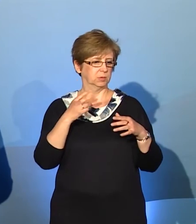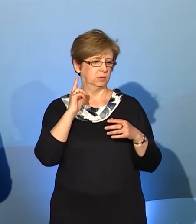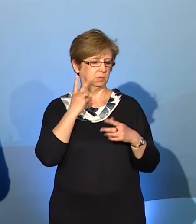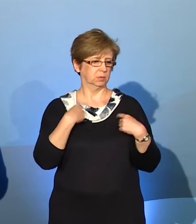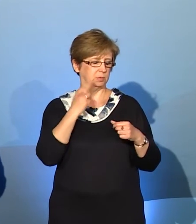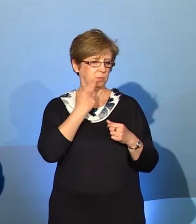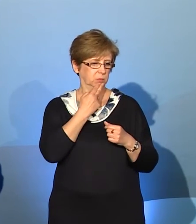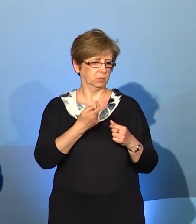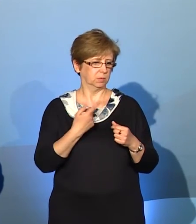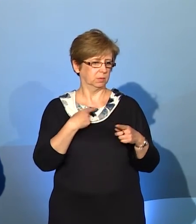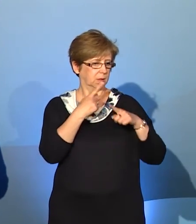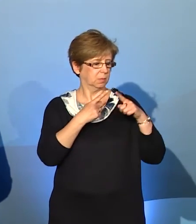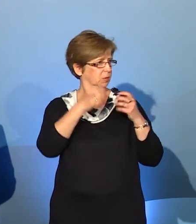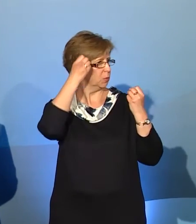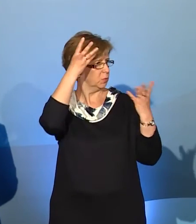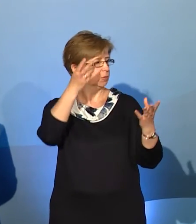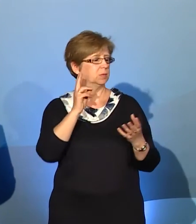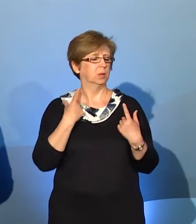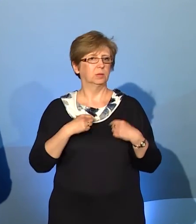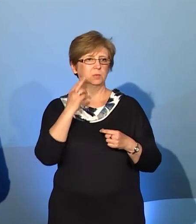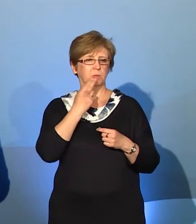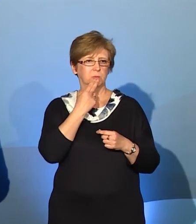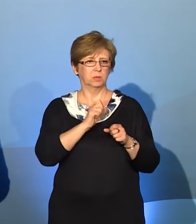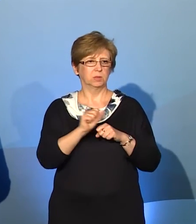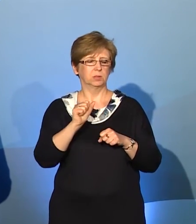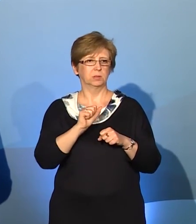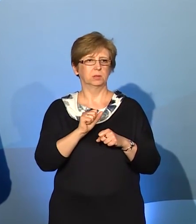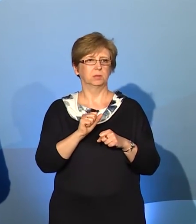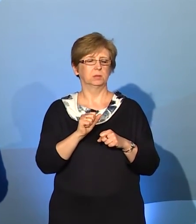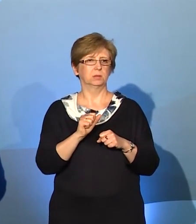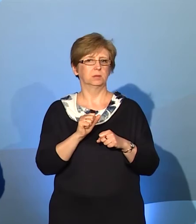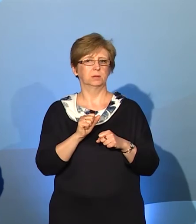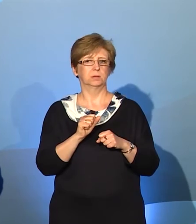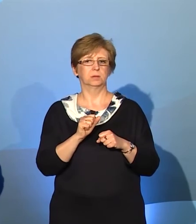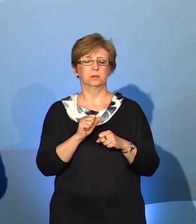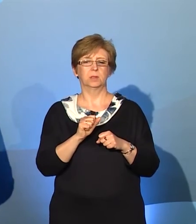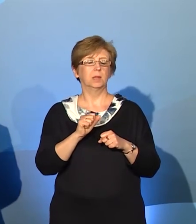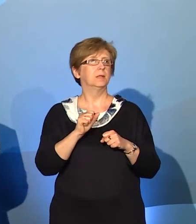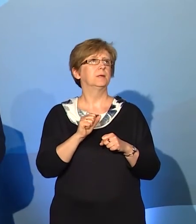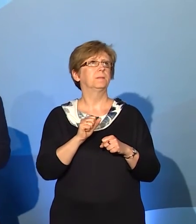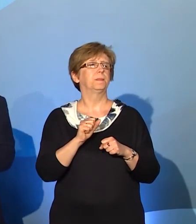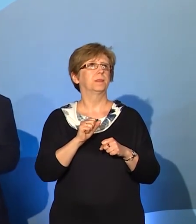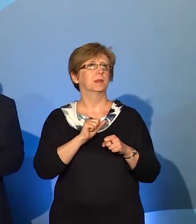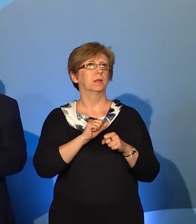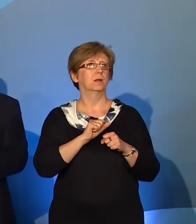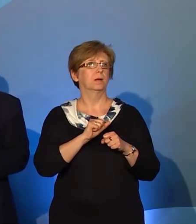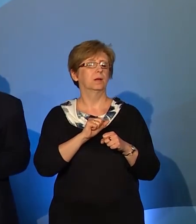tożsamości, a więc kultury. Czy są jeszcze jakieś inne? Bo rozumiem, że też poza tym posługują się normalnie na głusi, posługujący się polskim językiem